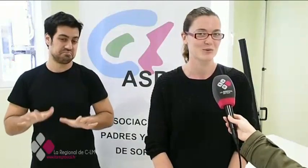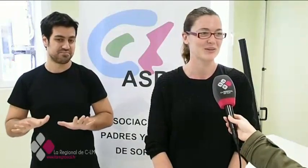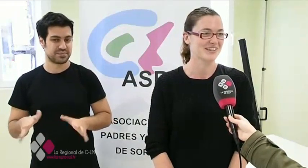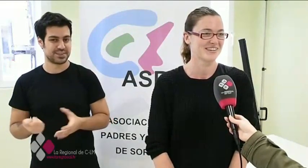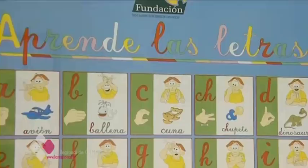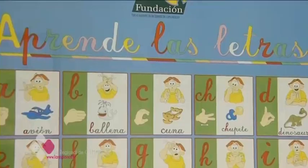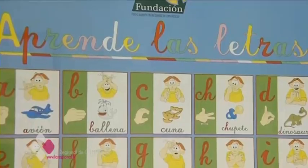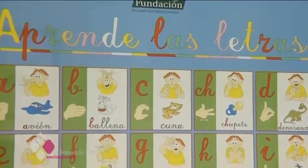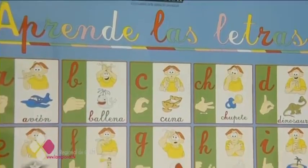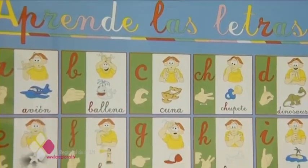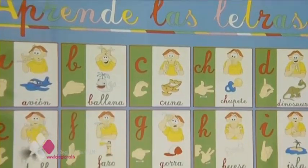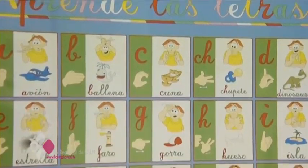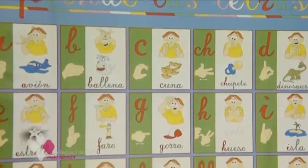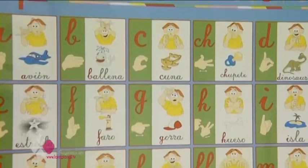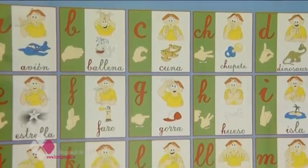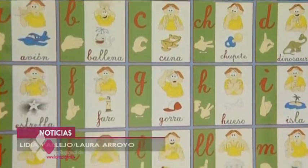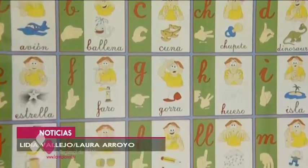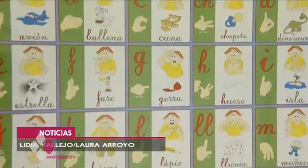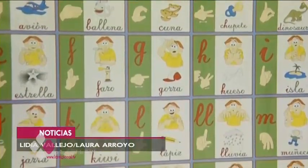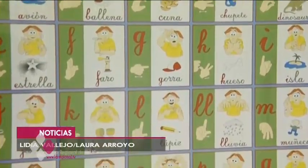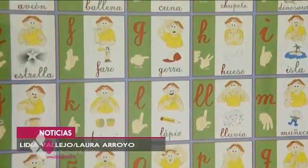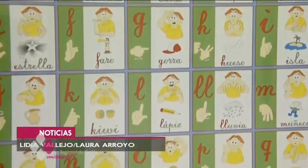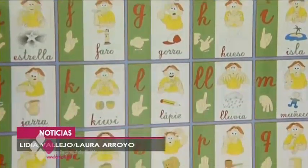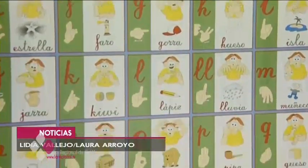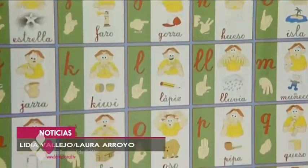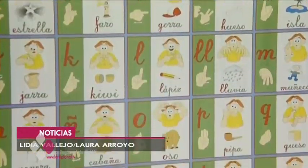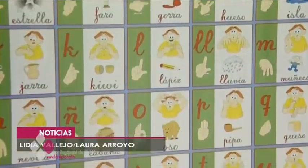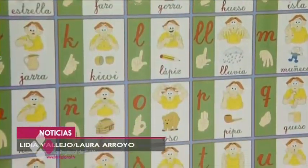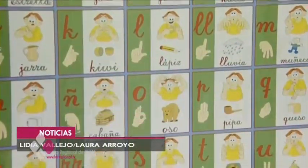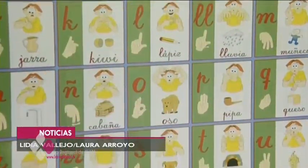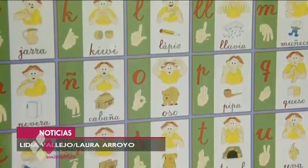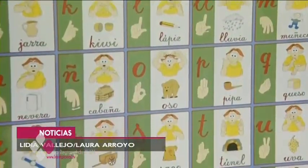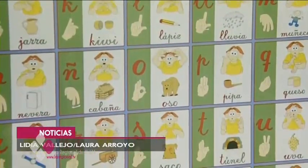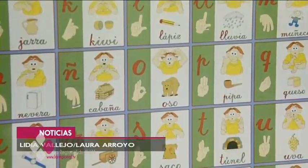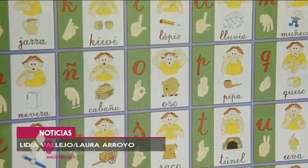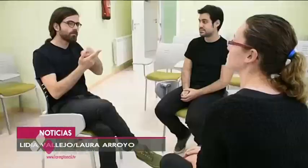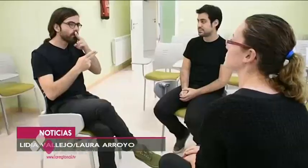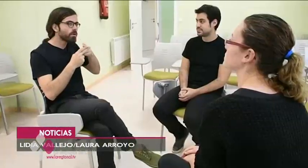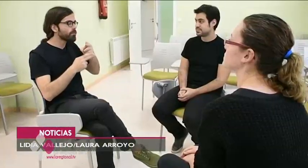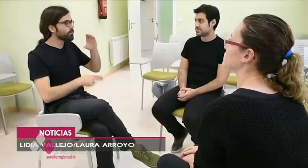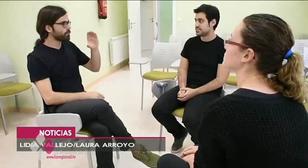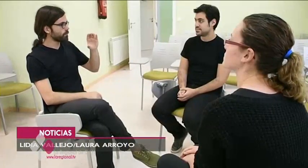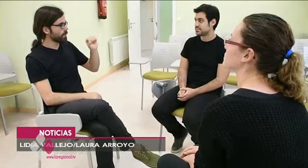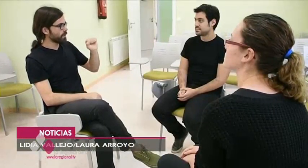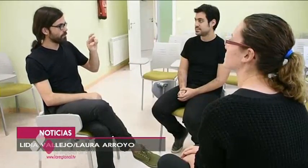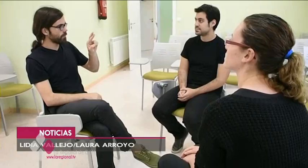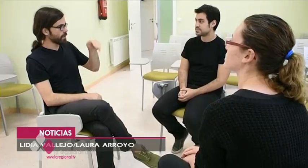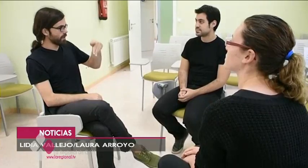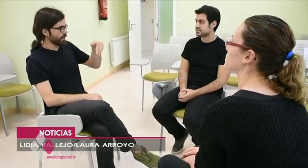fluye. La lengua de signos puede estudiarse en módulos de formación profesional. En ciudades como Madrid podrá estudiarse en la universidad a partir del